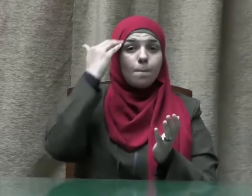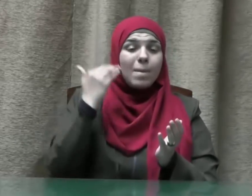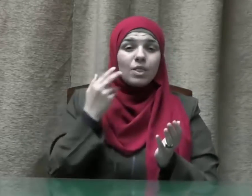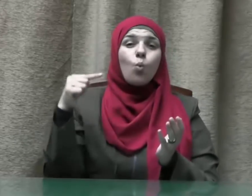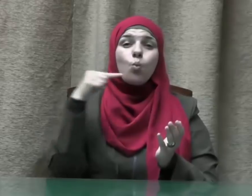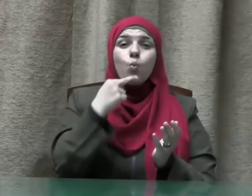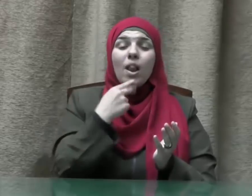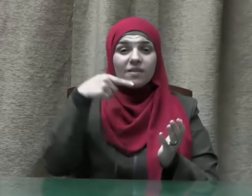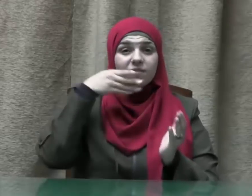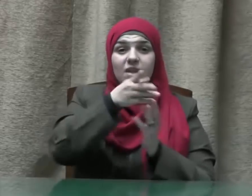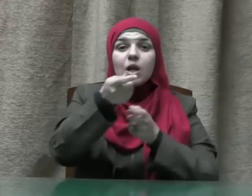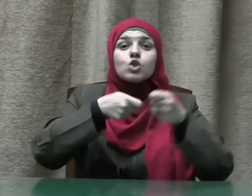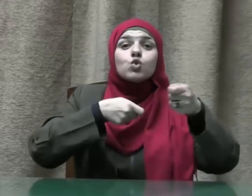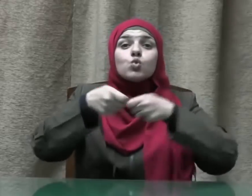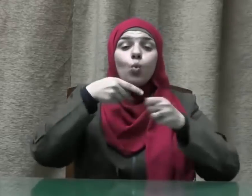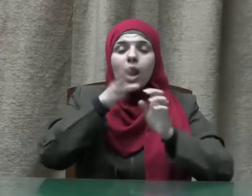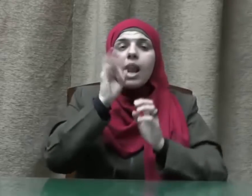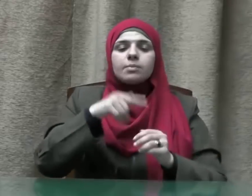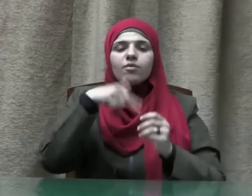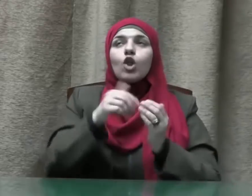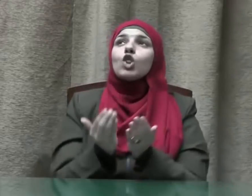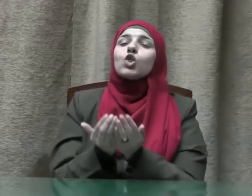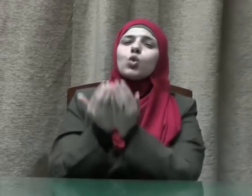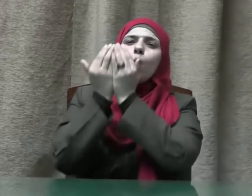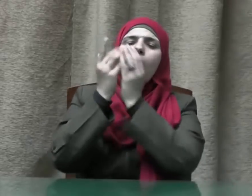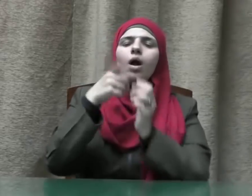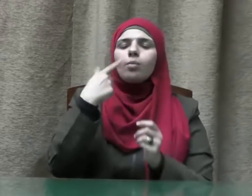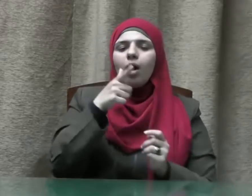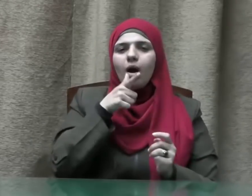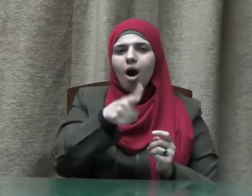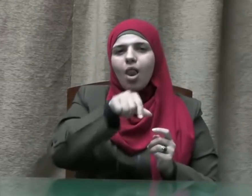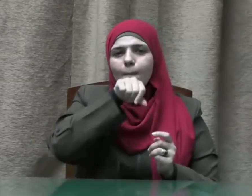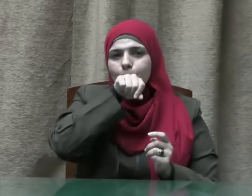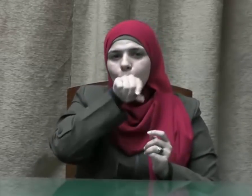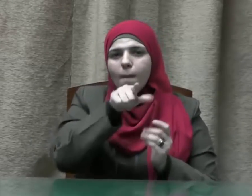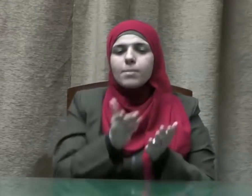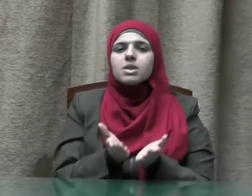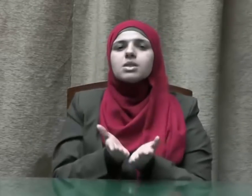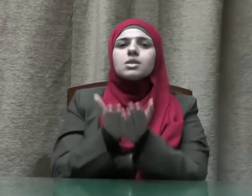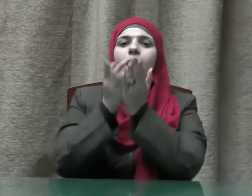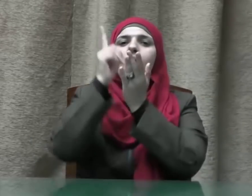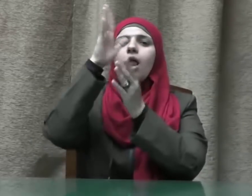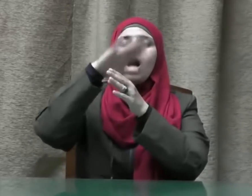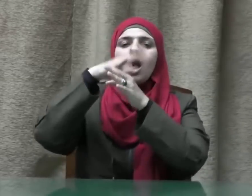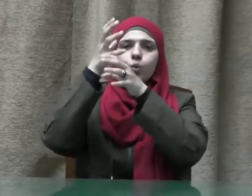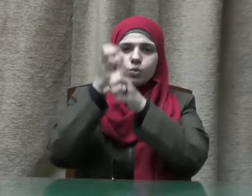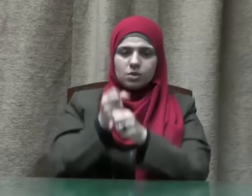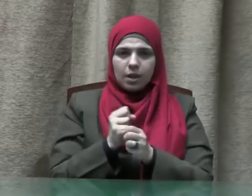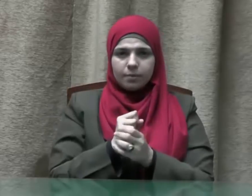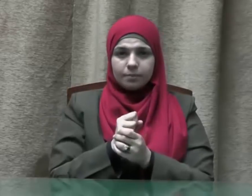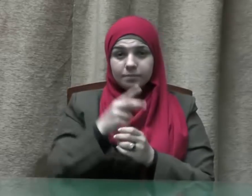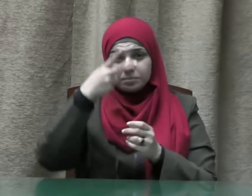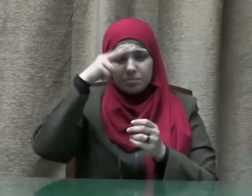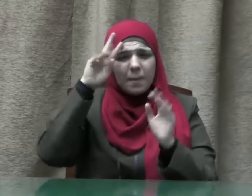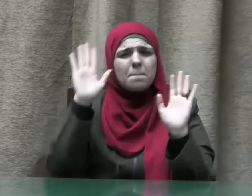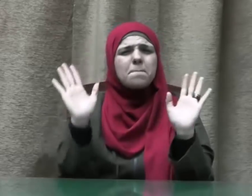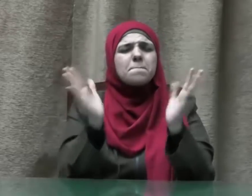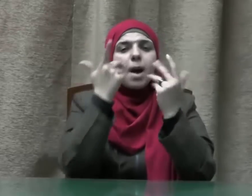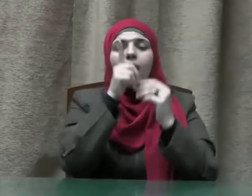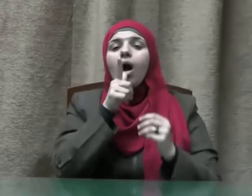الدخول فقد قال رسول الله صلى الله عليه وسلم من قال حين يدخل